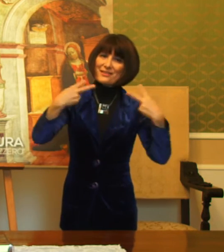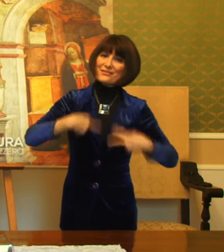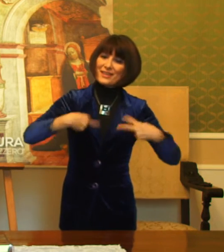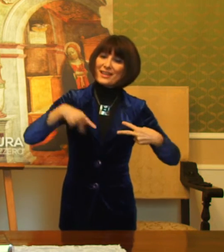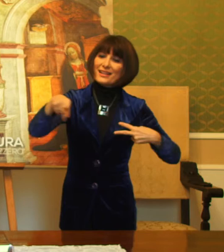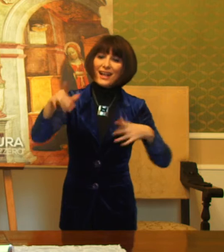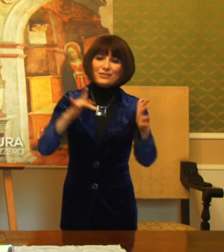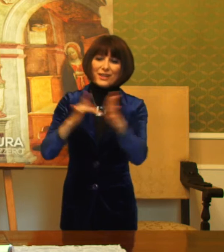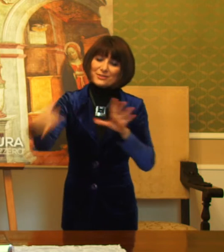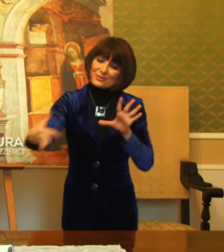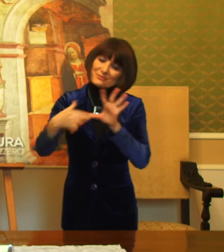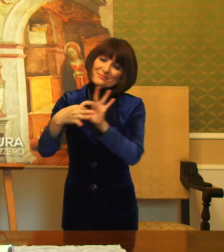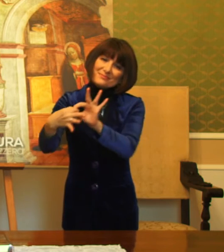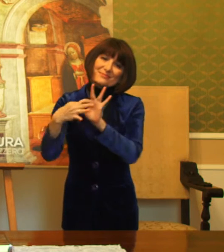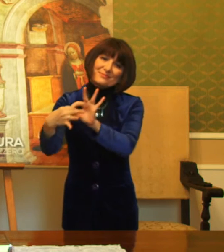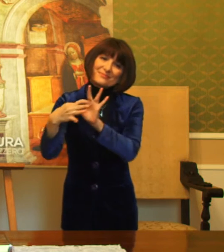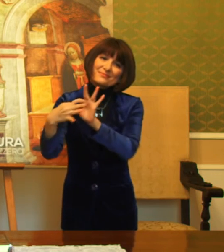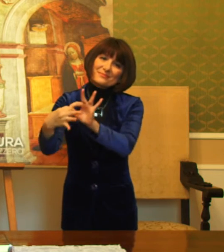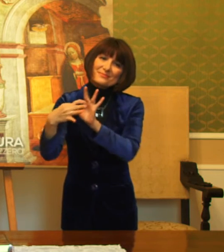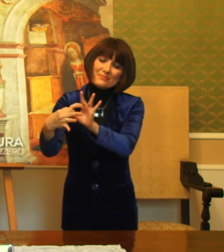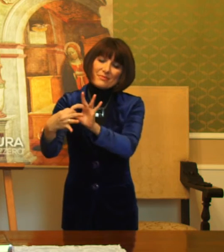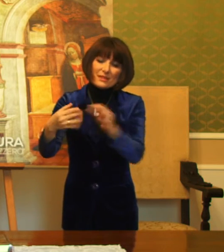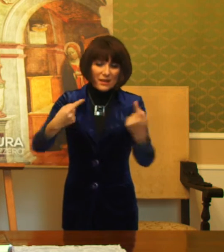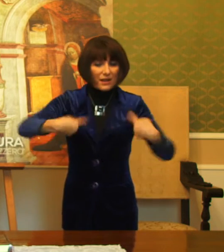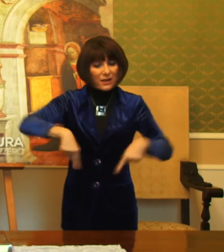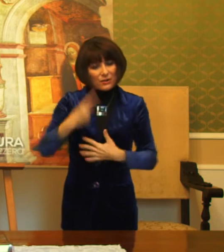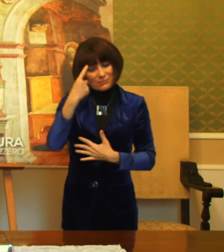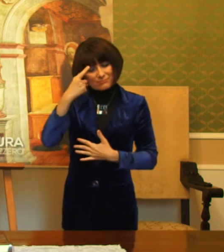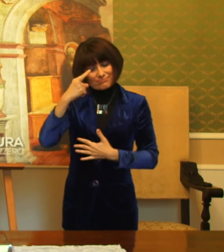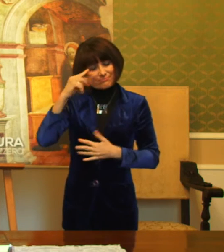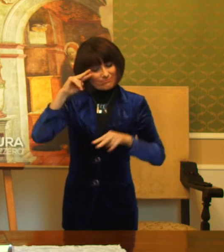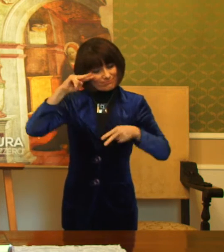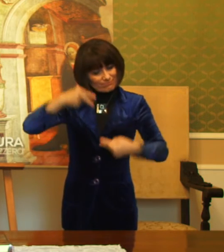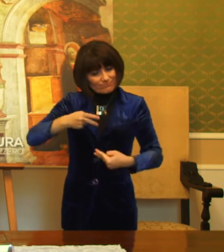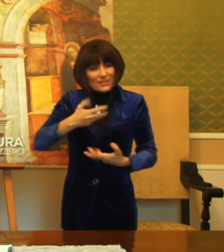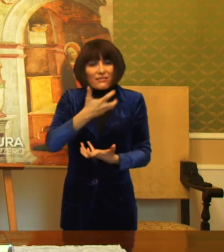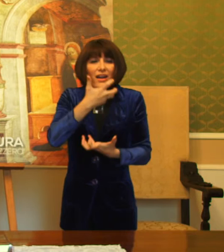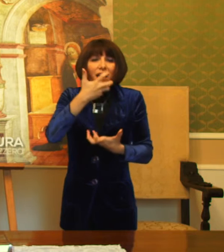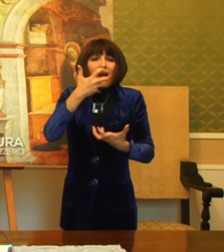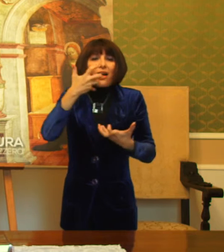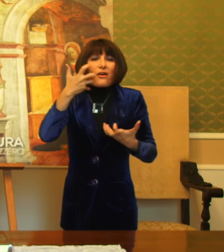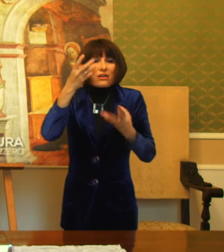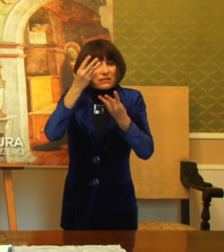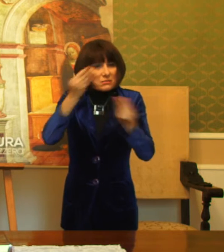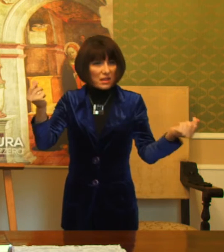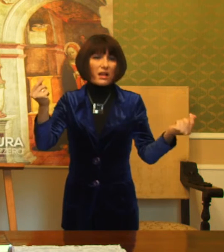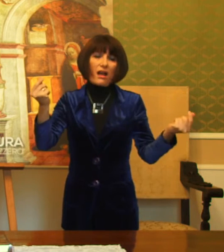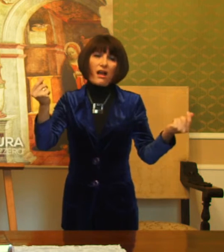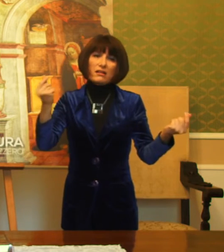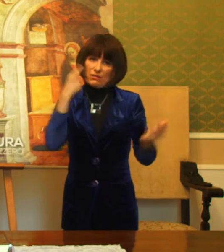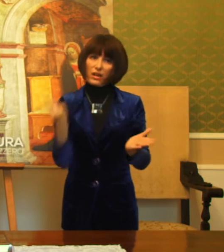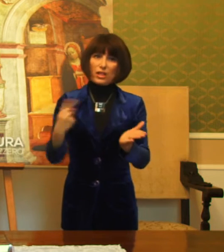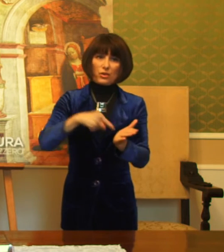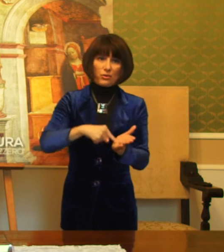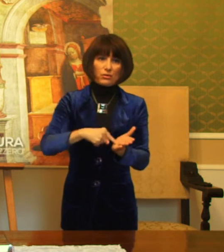Gesù, a riscoprire quei valori che forse abbiamo un po' dimenticato, il valore ad esempio